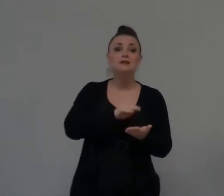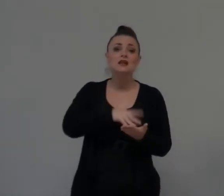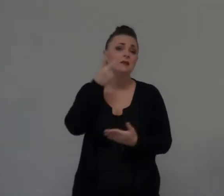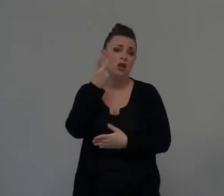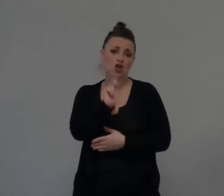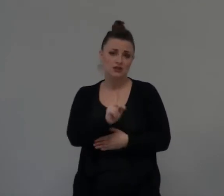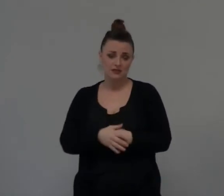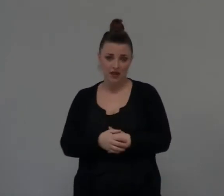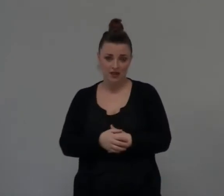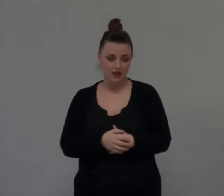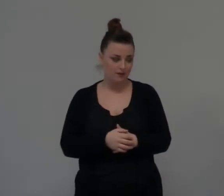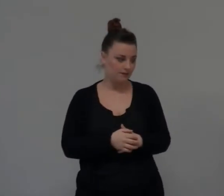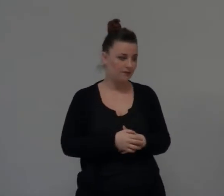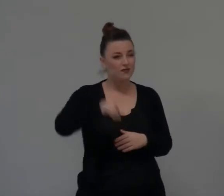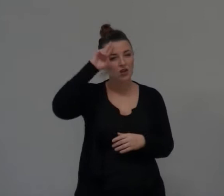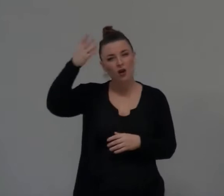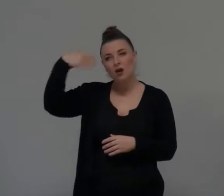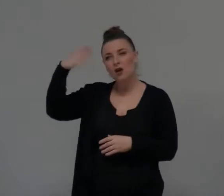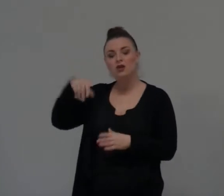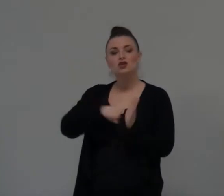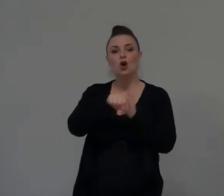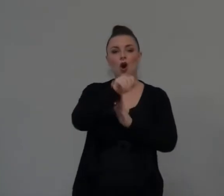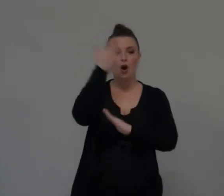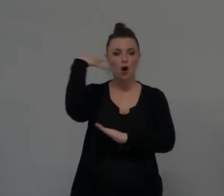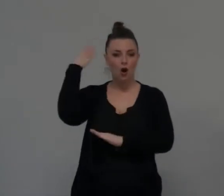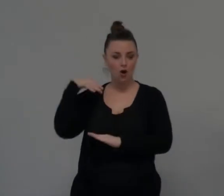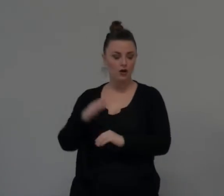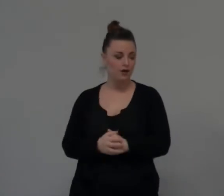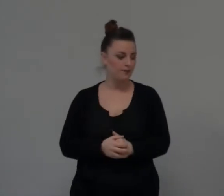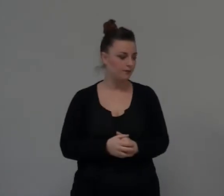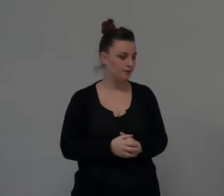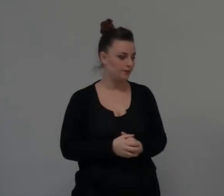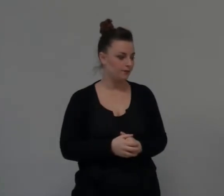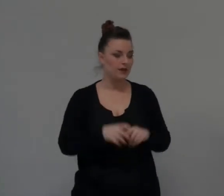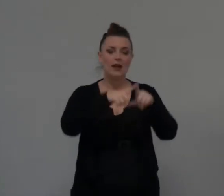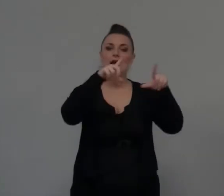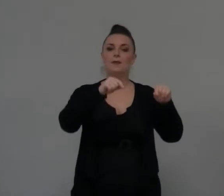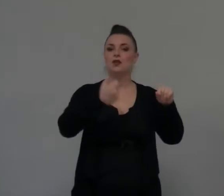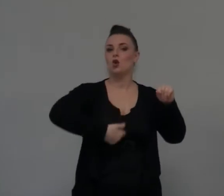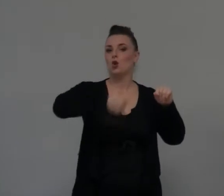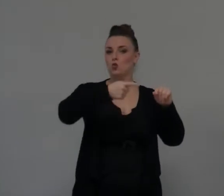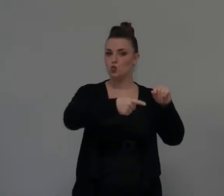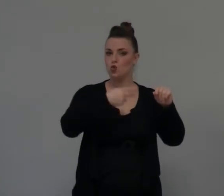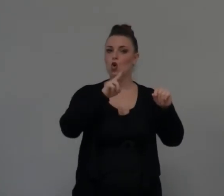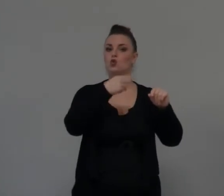aveva detto all'inizio, nel capitolo 1, in Ruta 1, versetto 6,